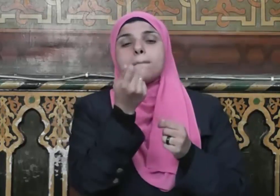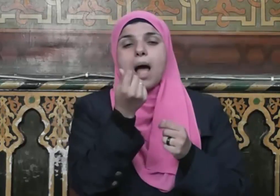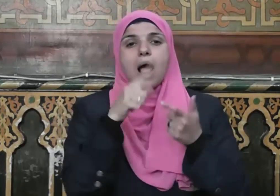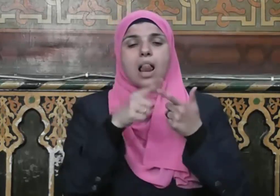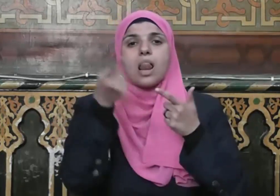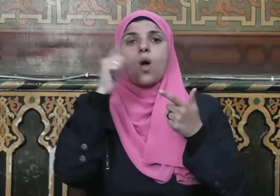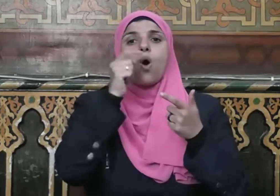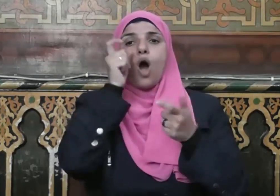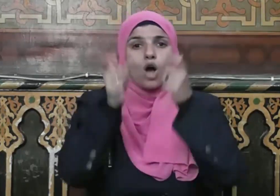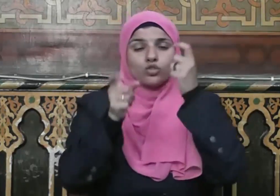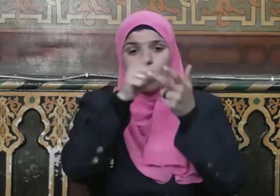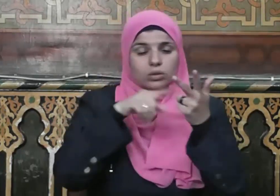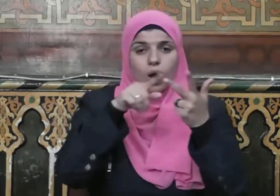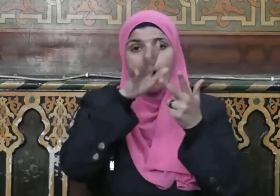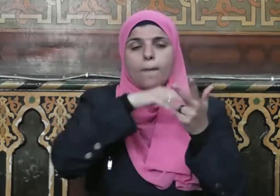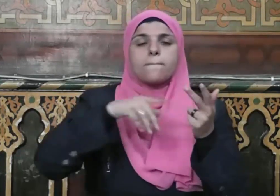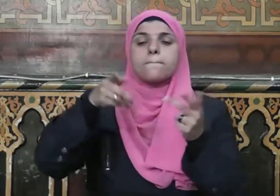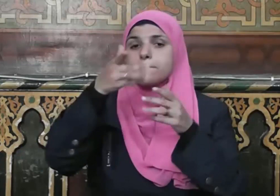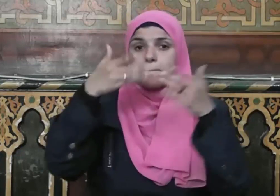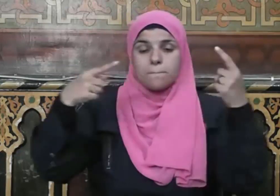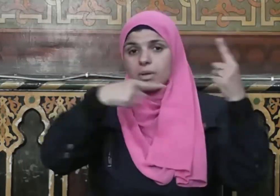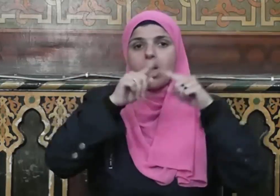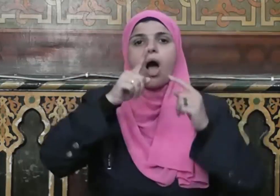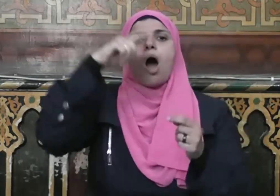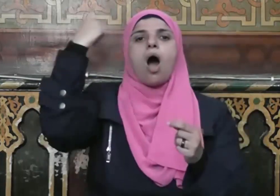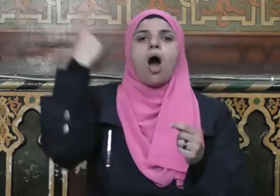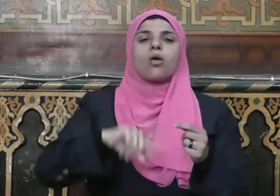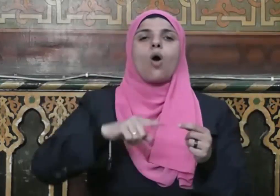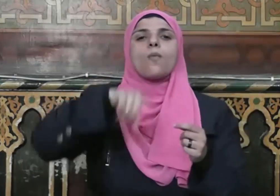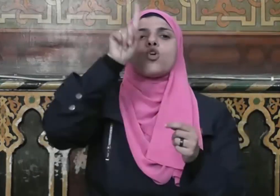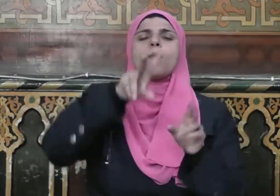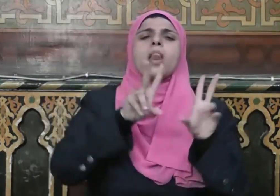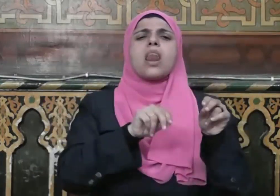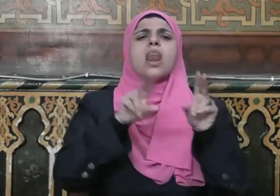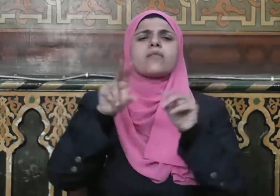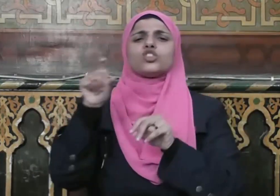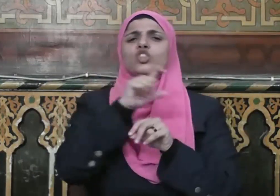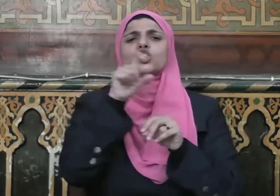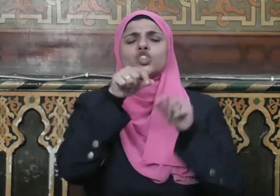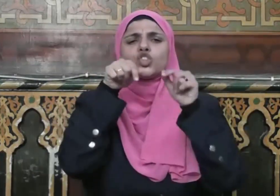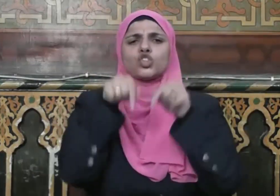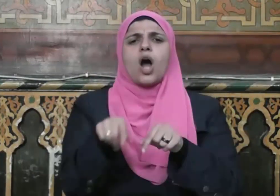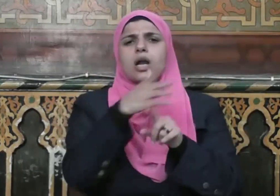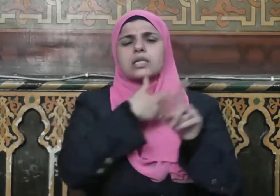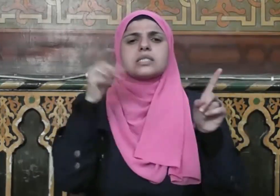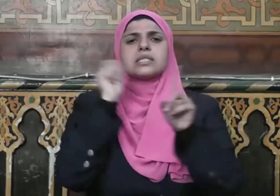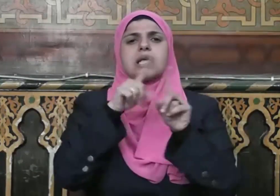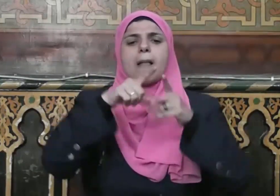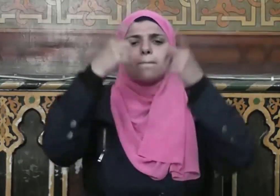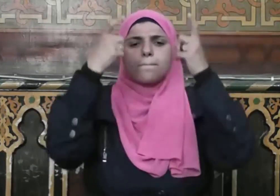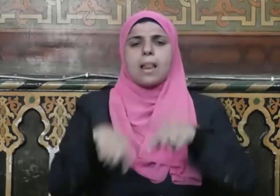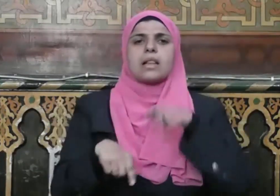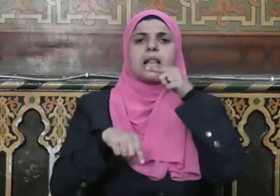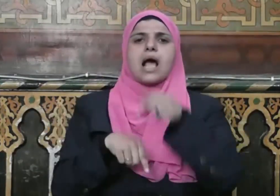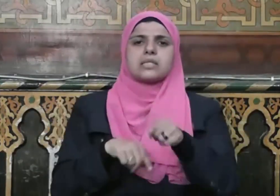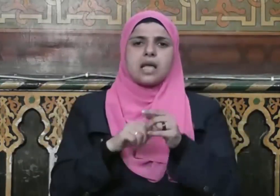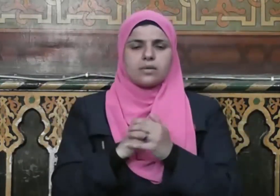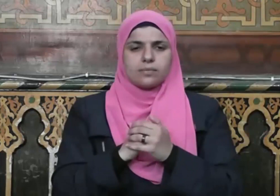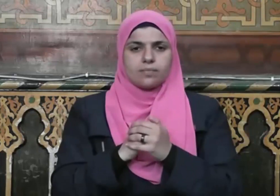وأموالكم وأعراضكم بينكم حرام كحرمة يومكم هذا في شهركم هذا في بلدكم